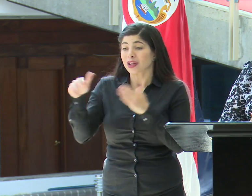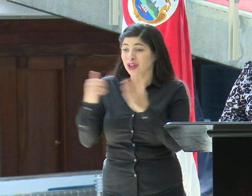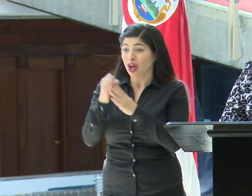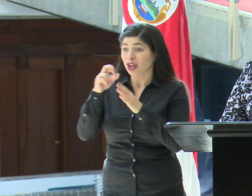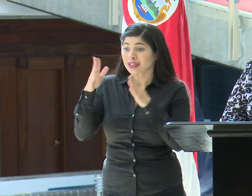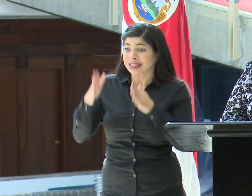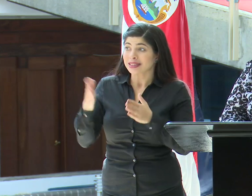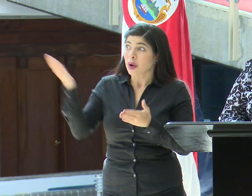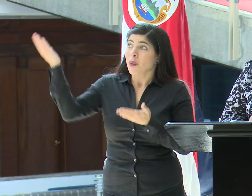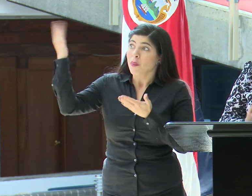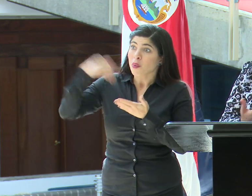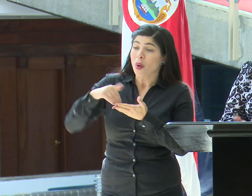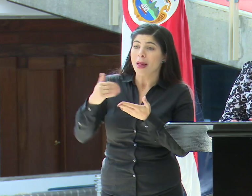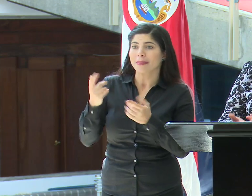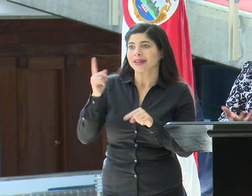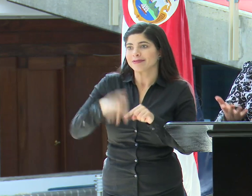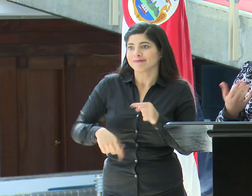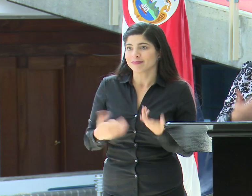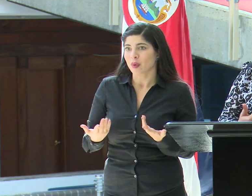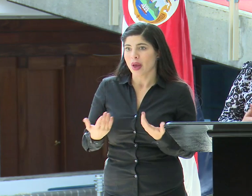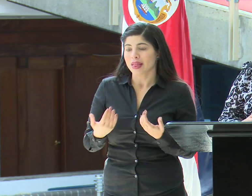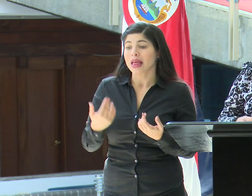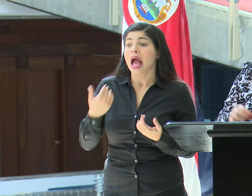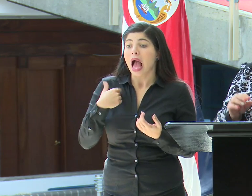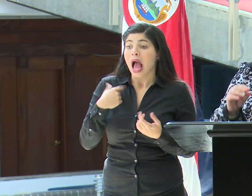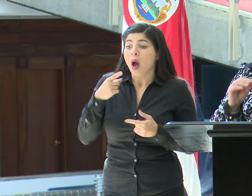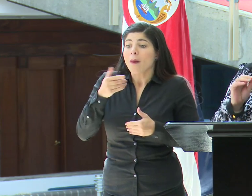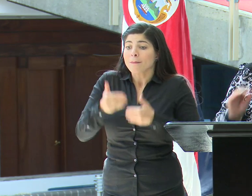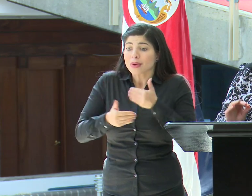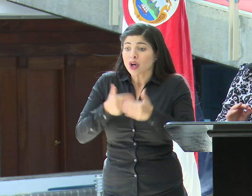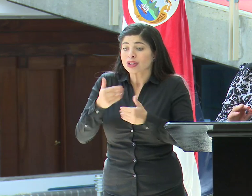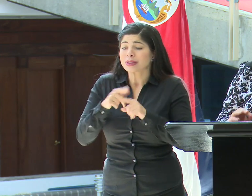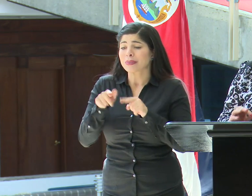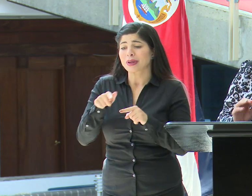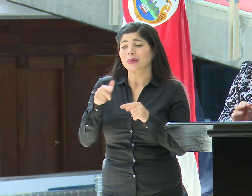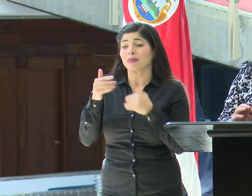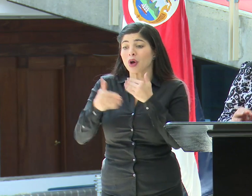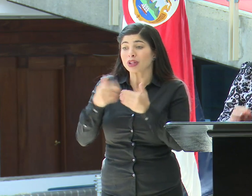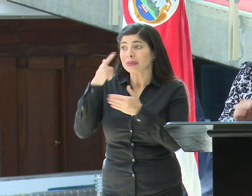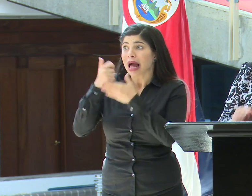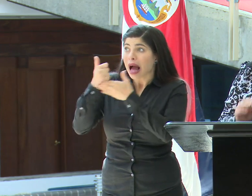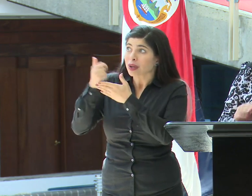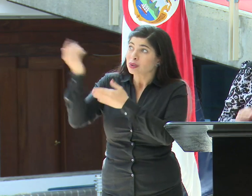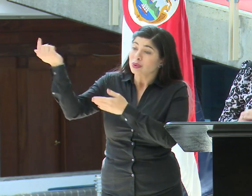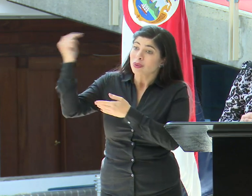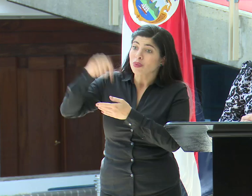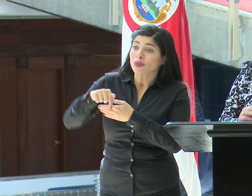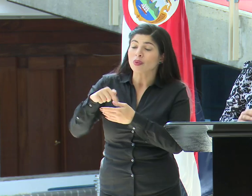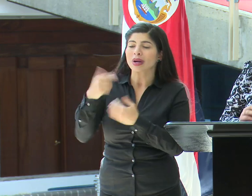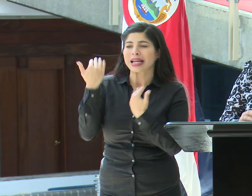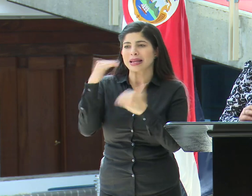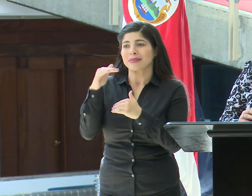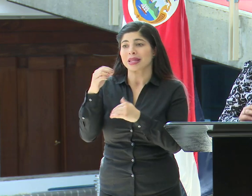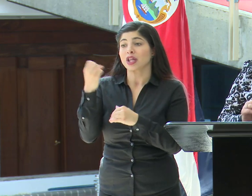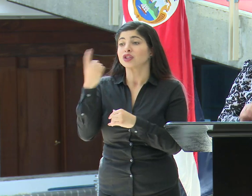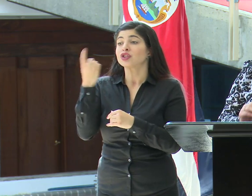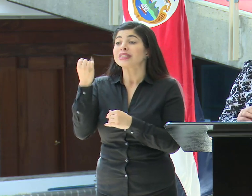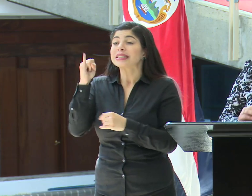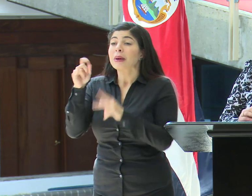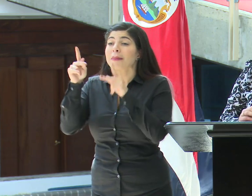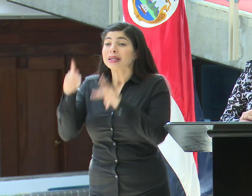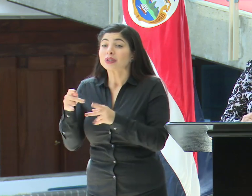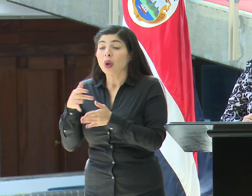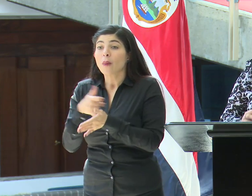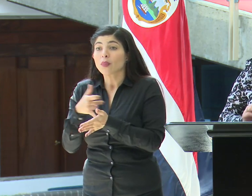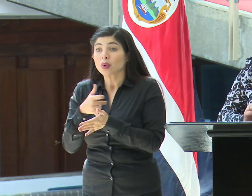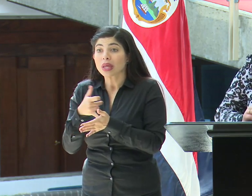costarricenses de regreso. Tenemos un protocolo de repatriación que es limitado a personas vulnerables, que han quedado en condición de